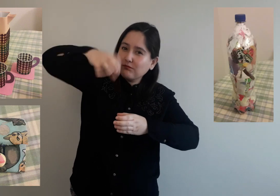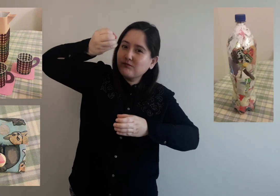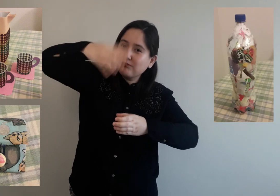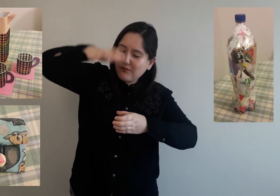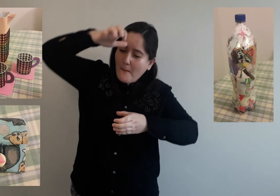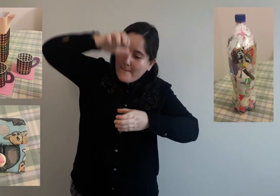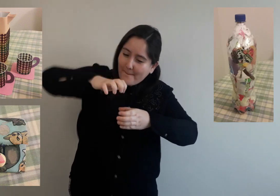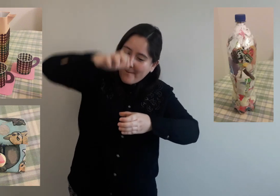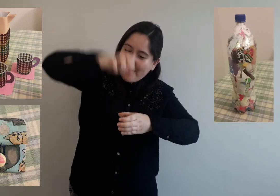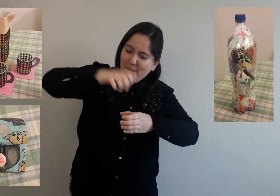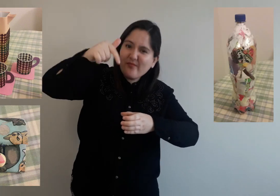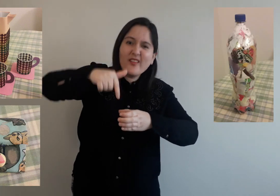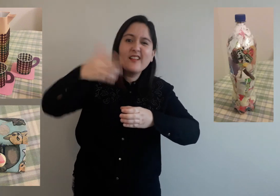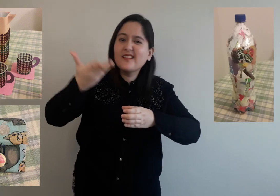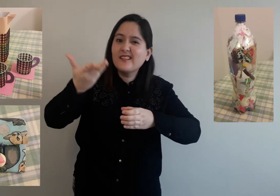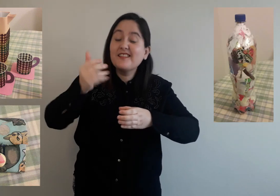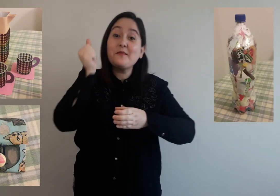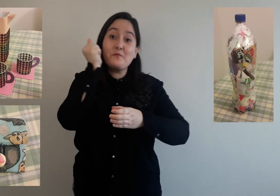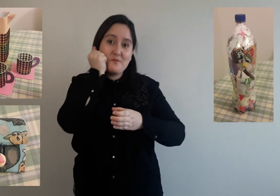Después, hicimos un eco ladrillo.